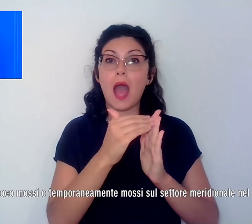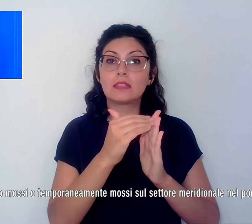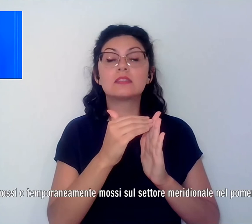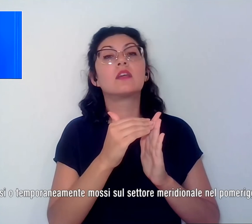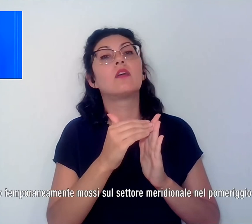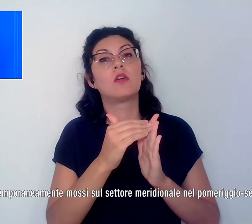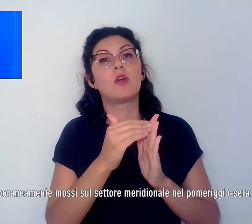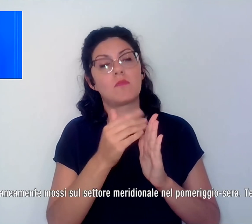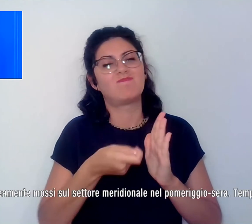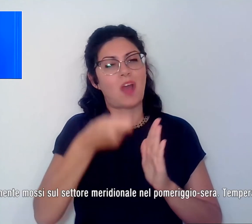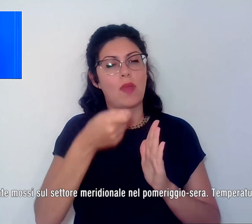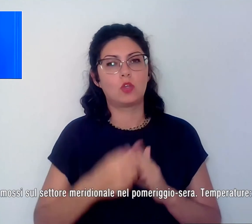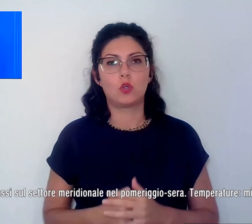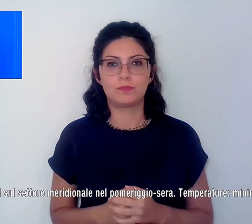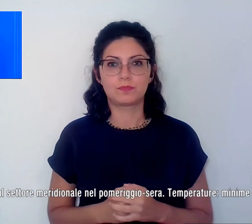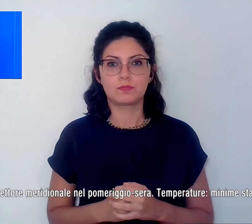aumento.